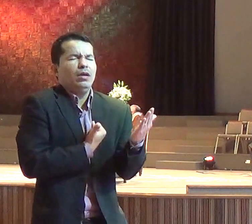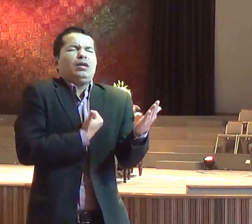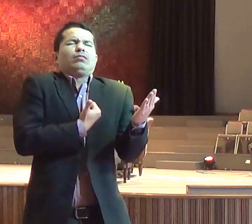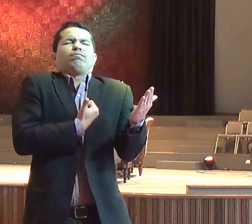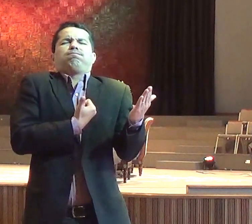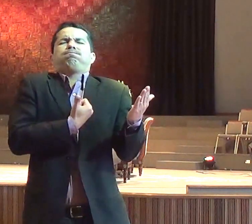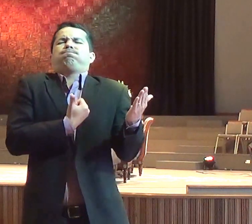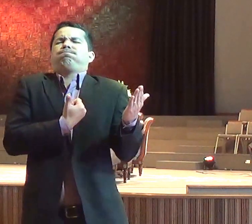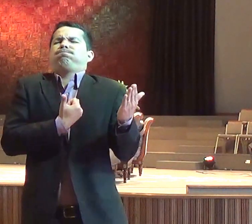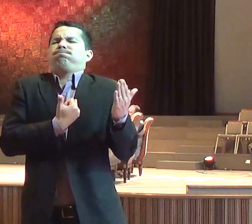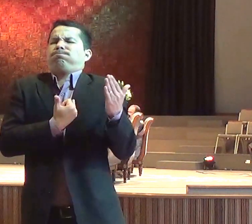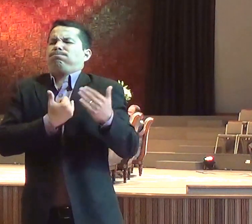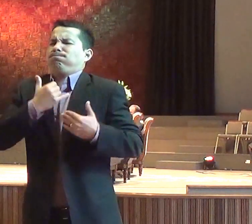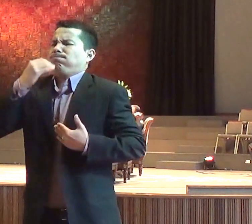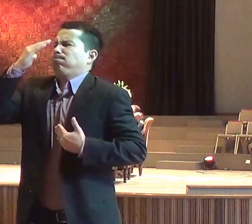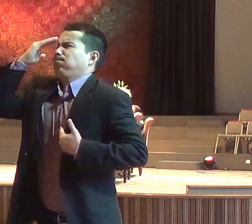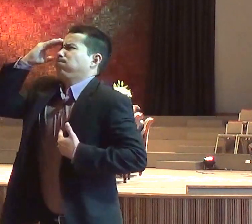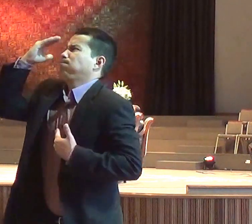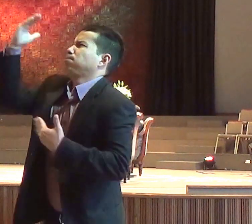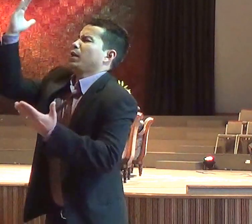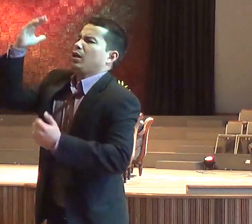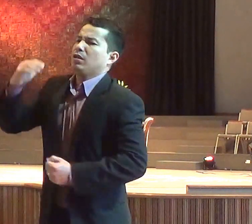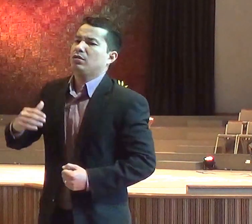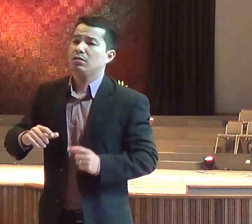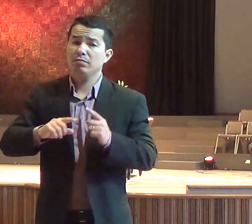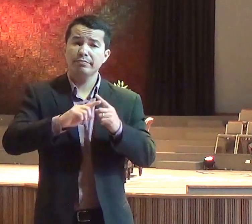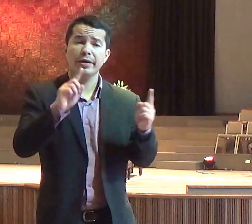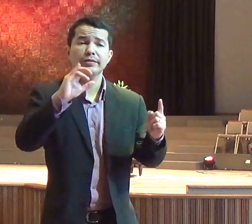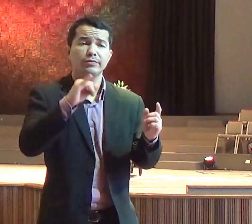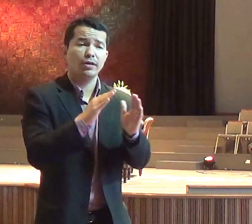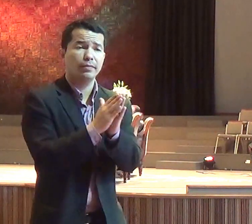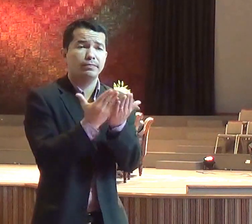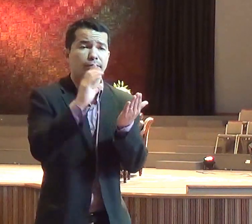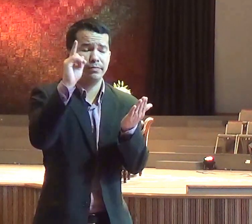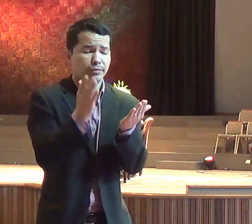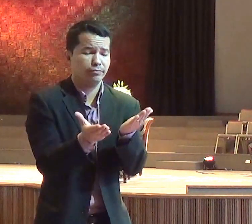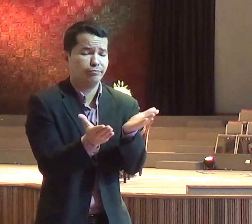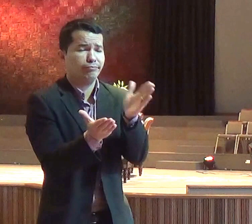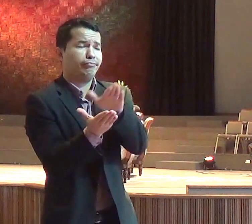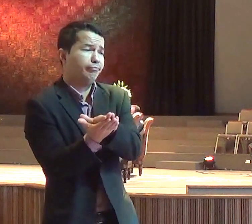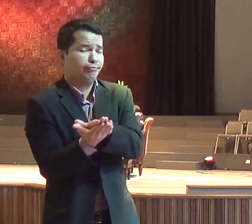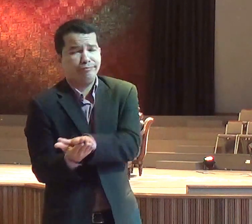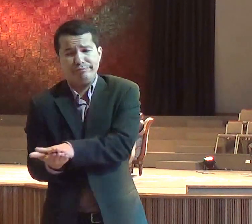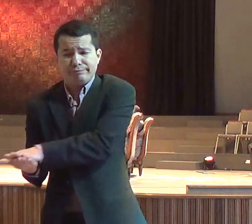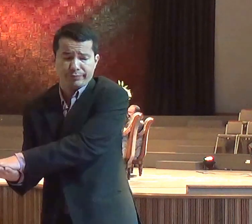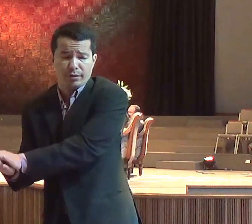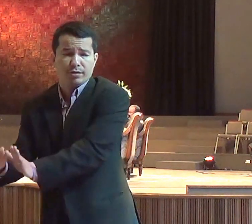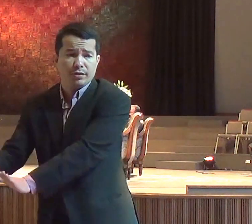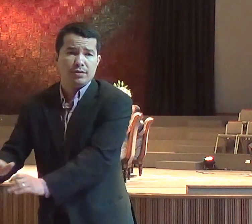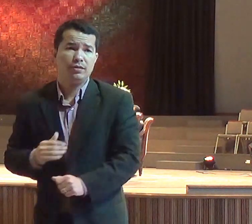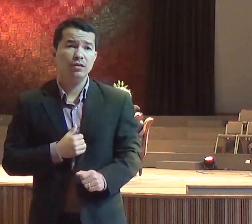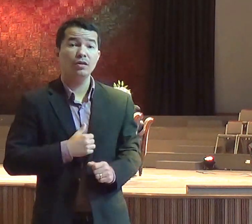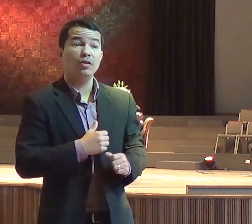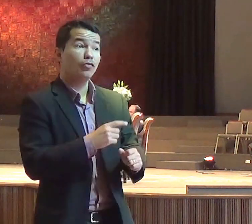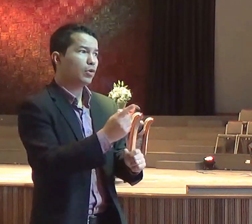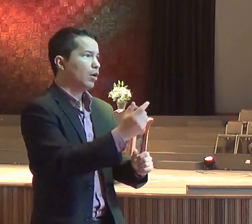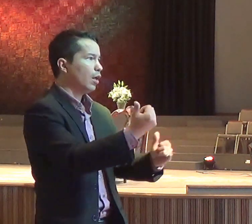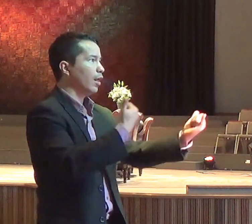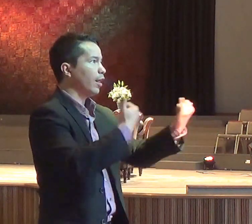coração. Hoje não tem ninguém adorando Baal ou não tem ninguém aqui adorando Azera, mas a gente tem